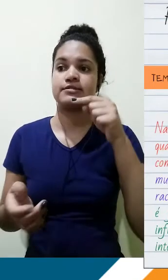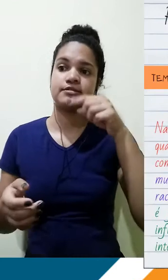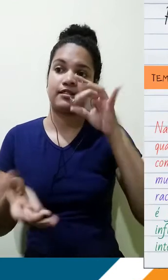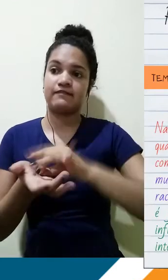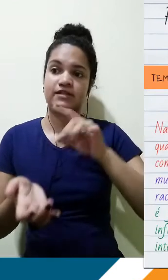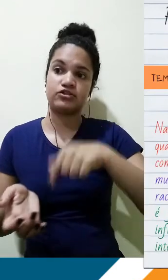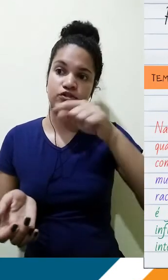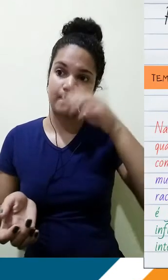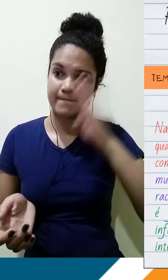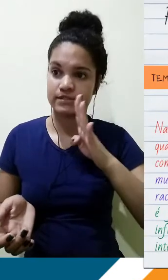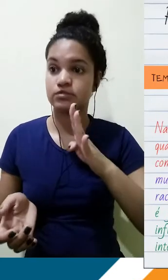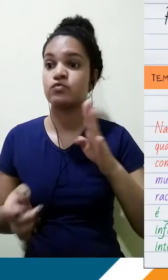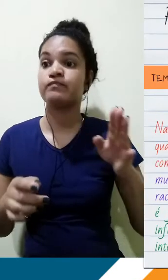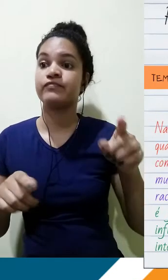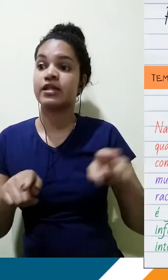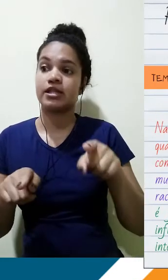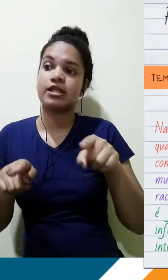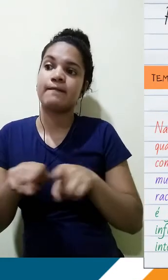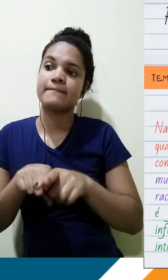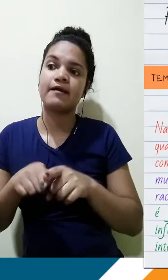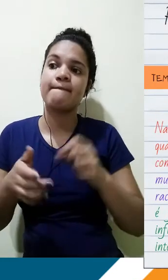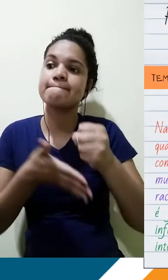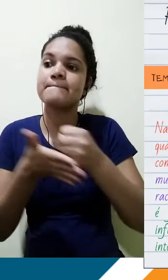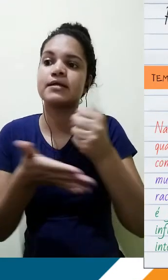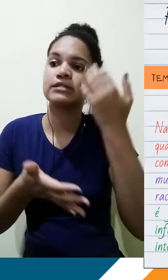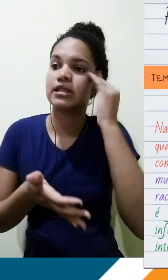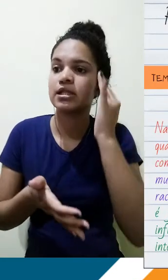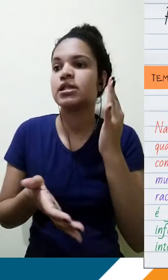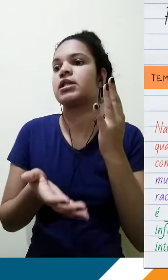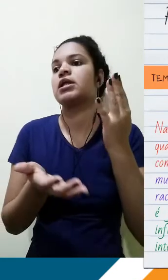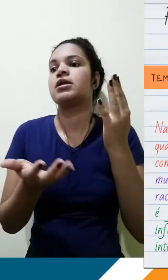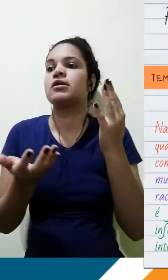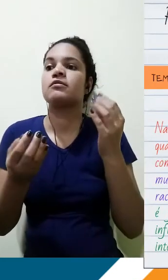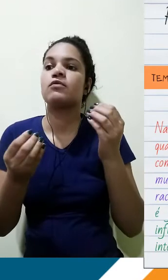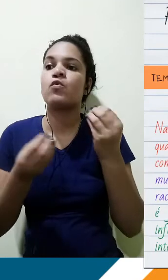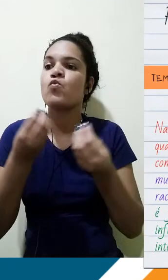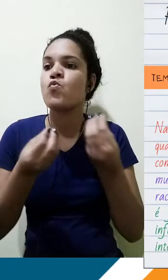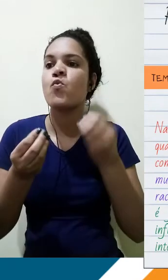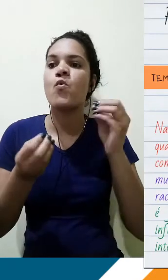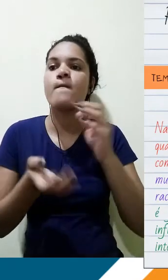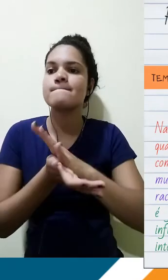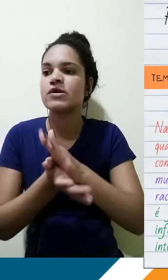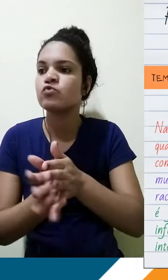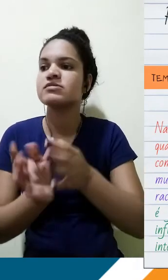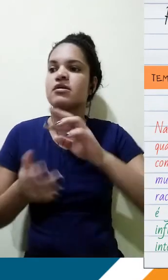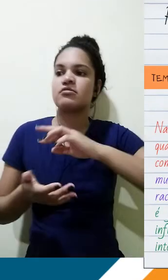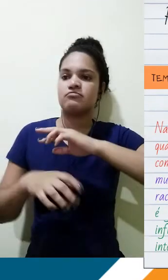explicada de modo breve. Perceba que não é importante você explicar como a série acontece de modo geral. Você explica de modo resumido. Aqui você